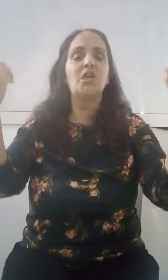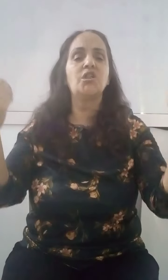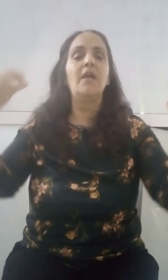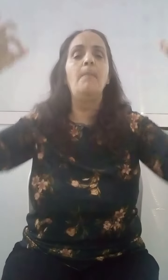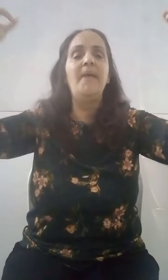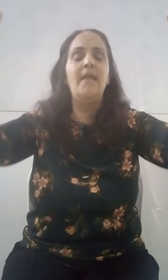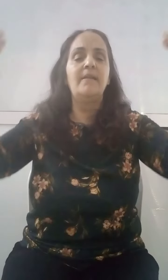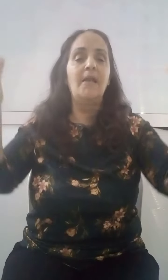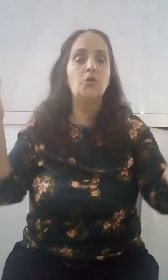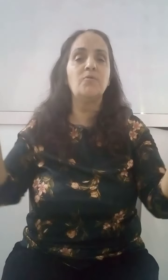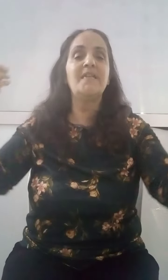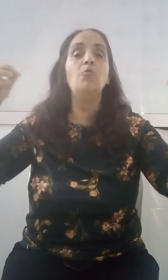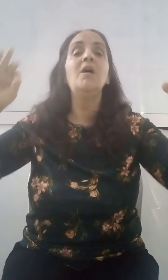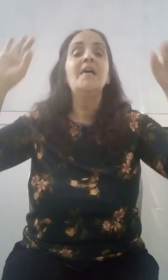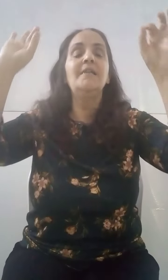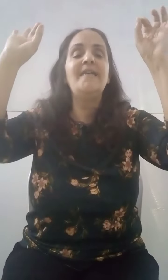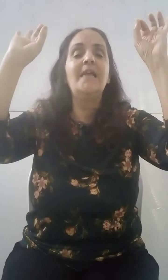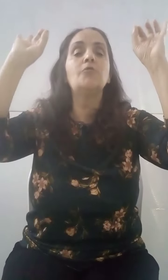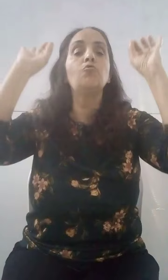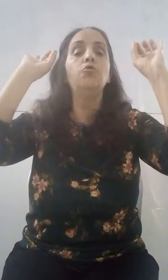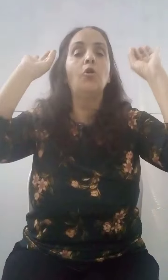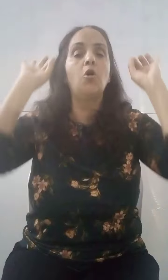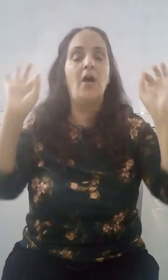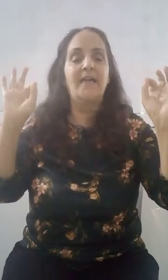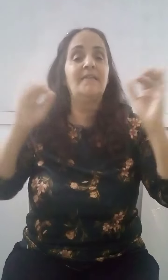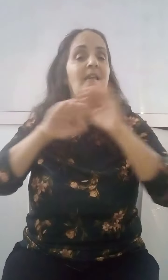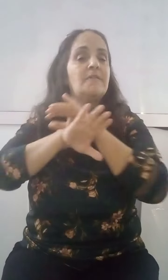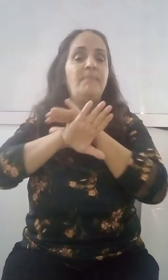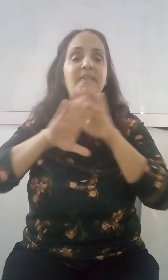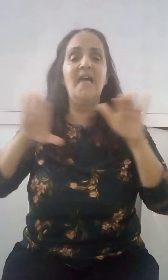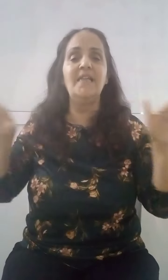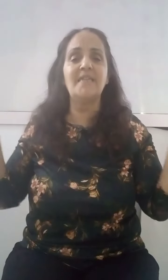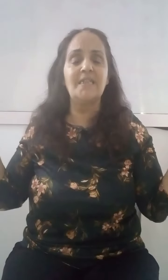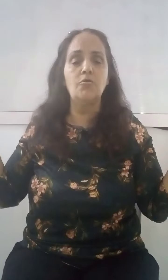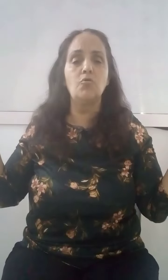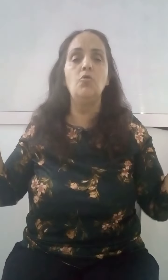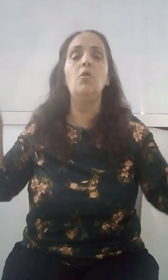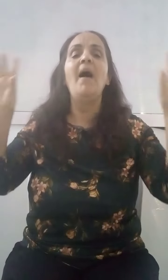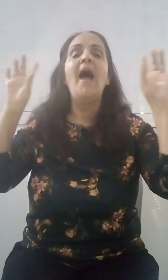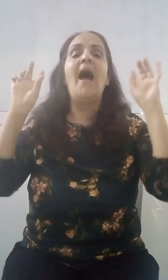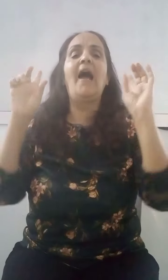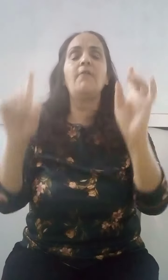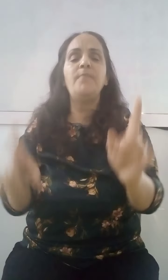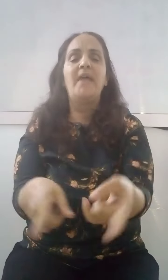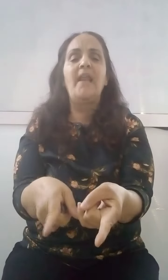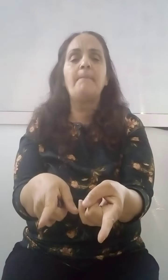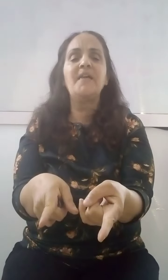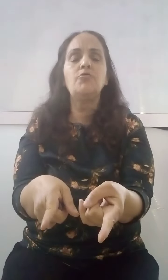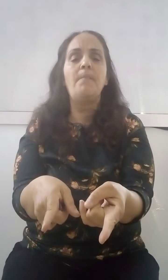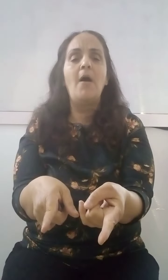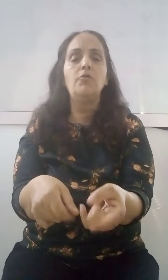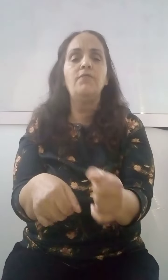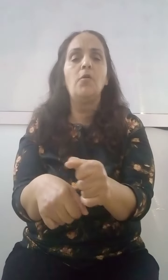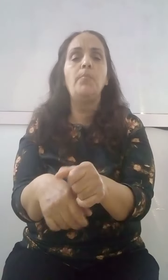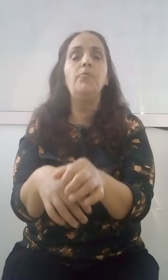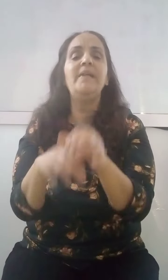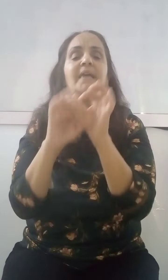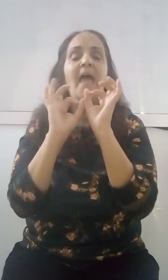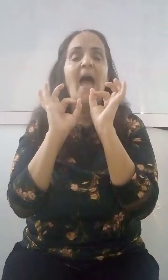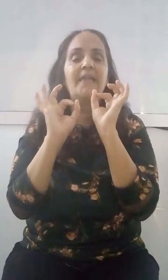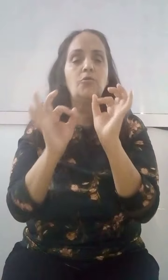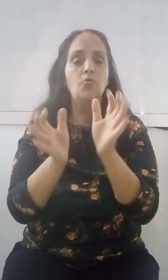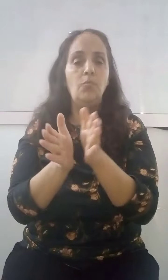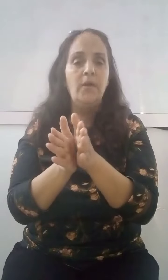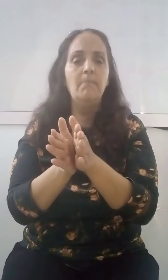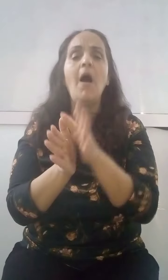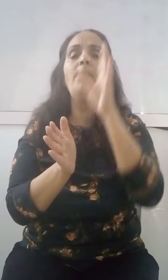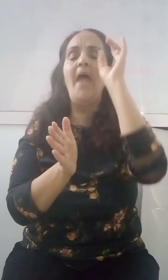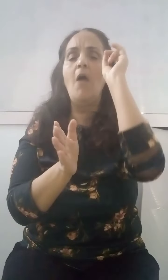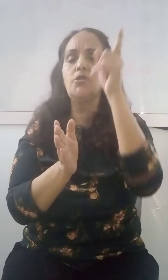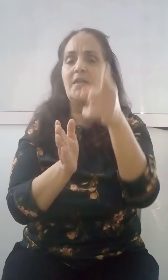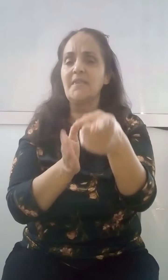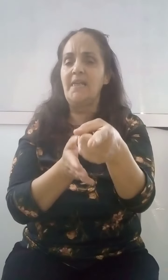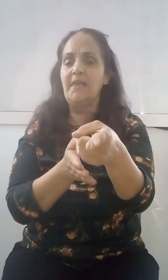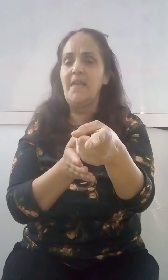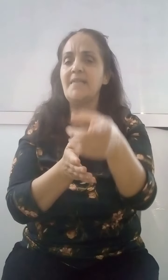الناس